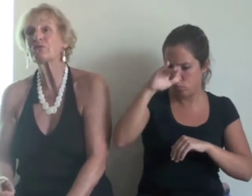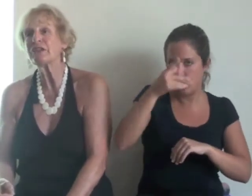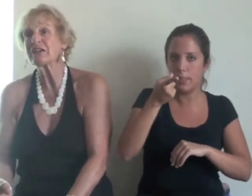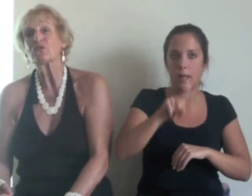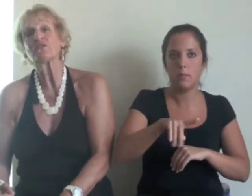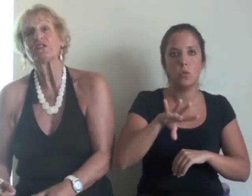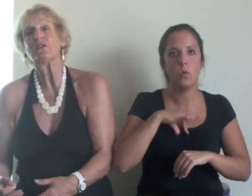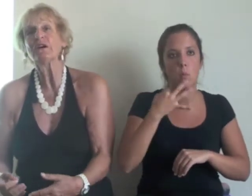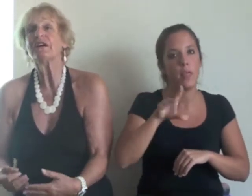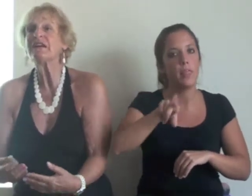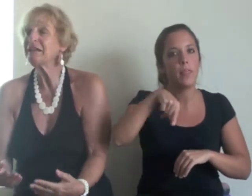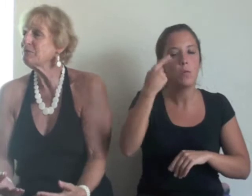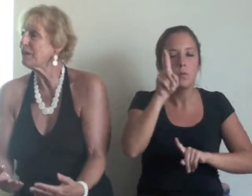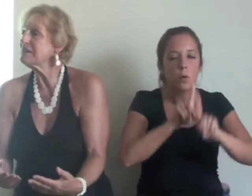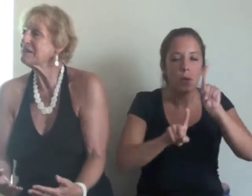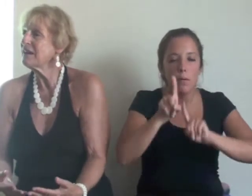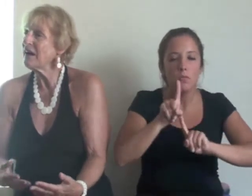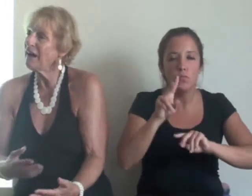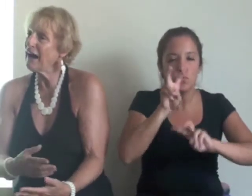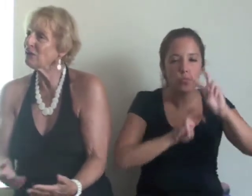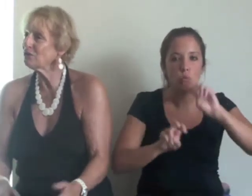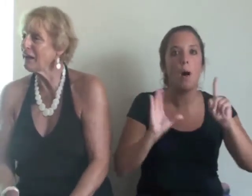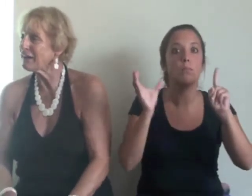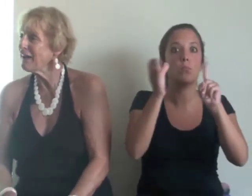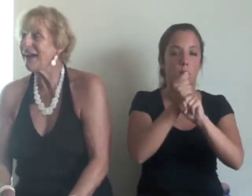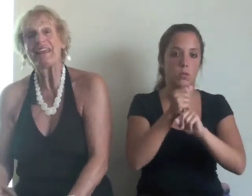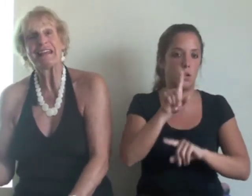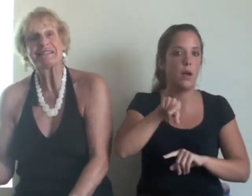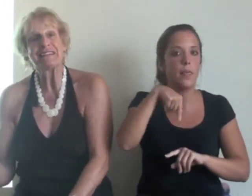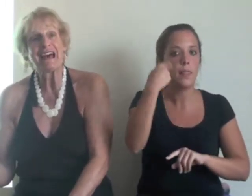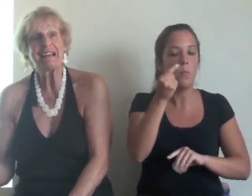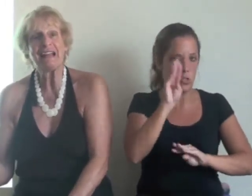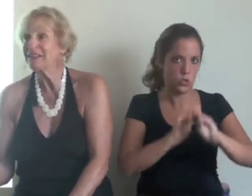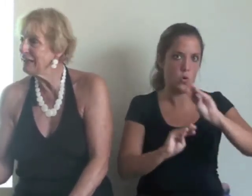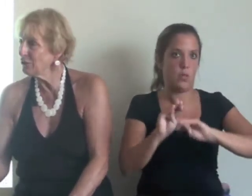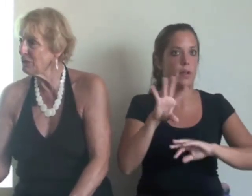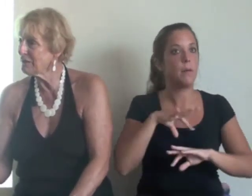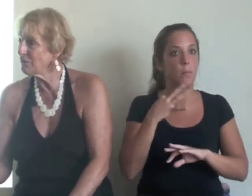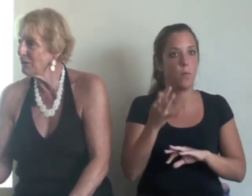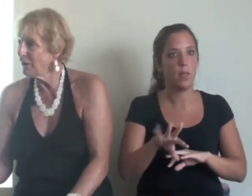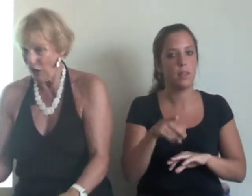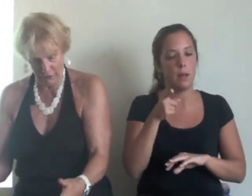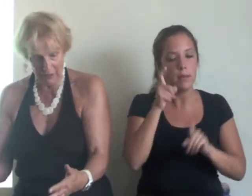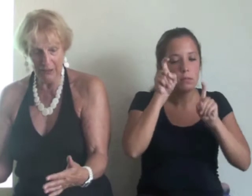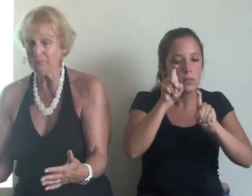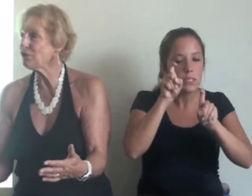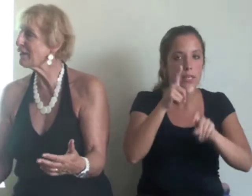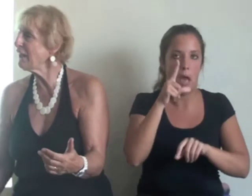un diagnóstico y después actuar y enseñar al niño mismo, ¡Ay, pues qué